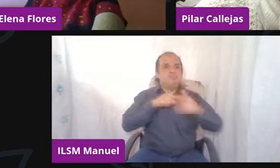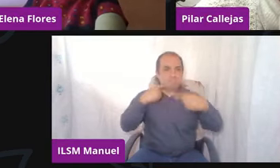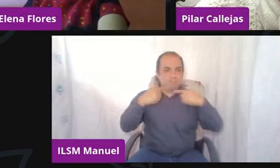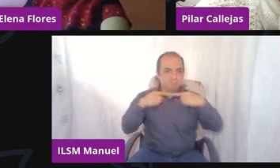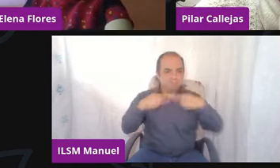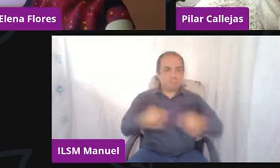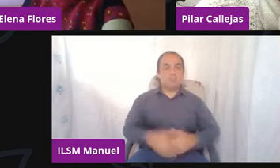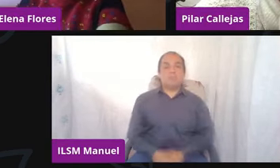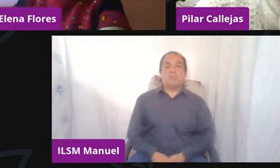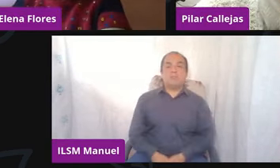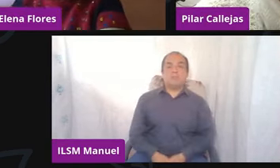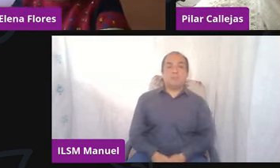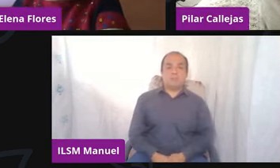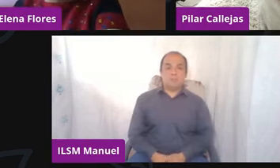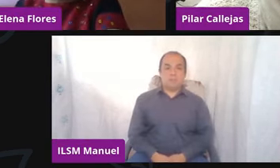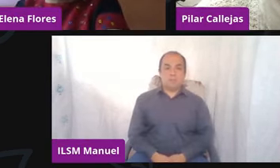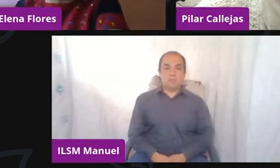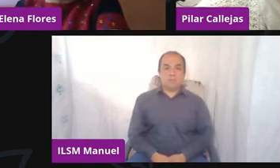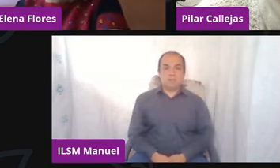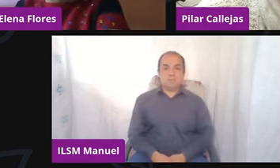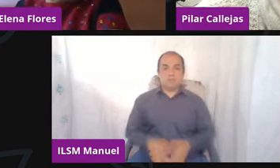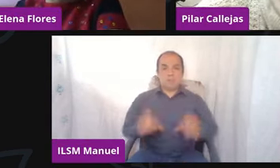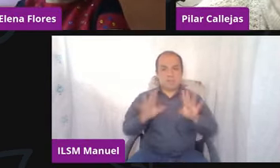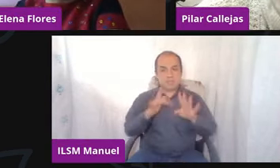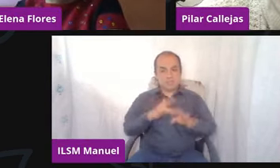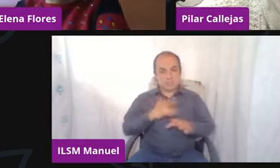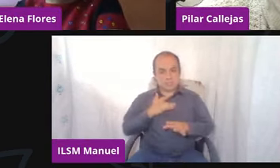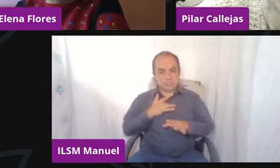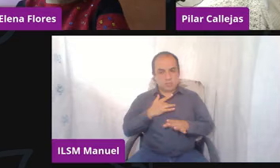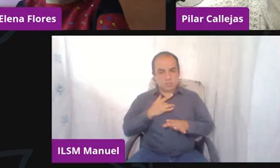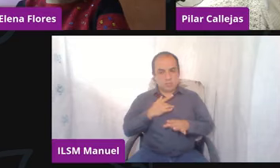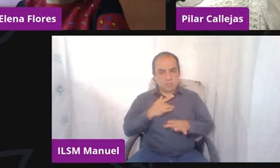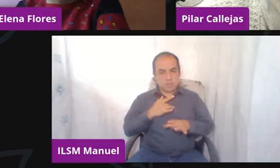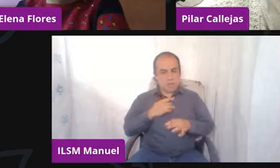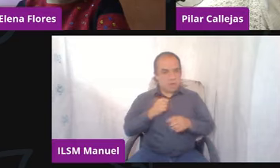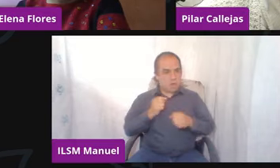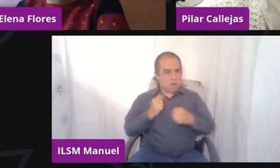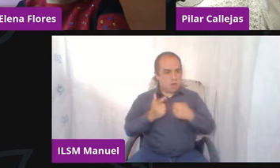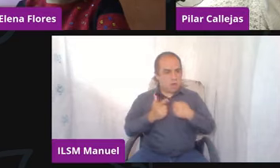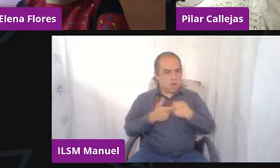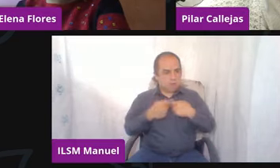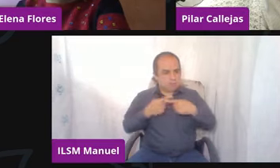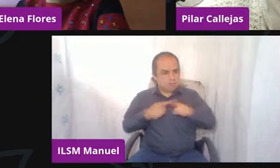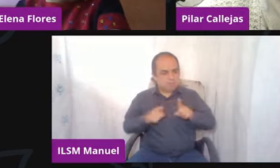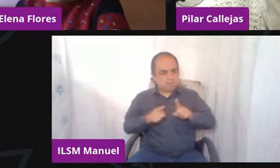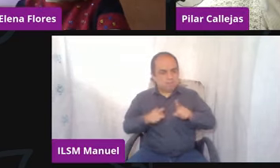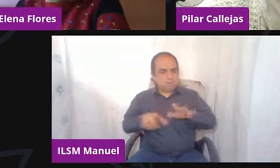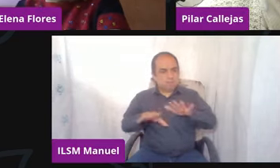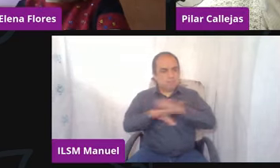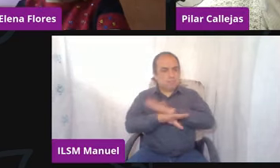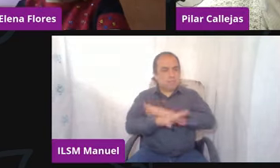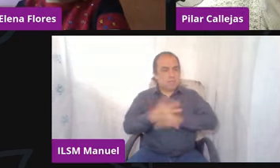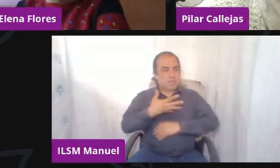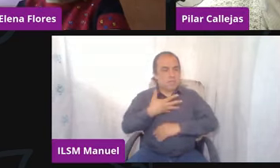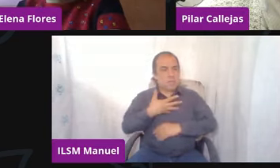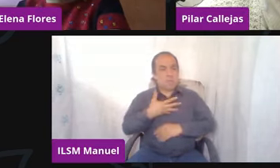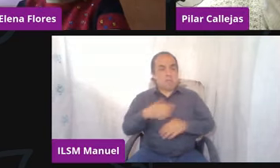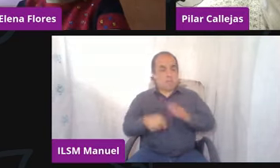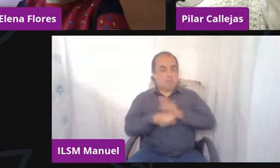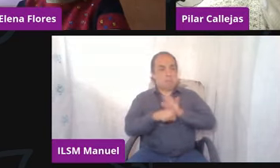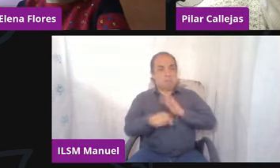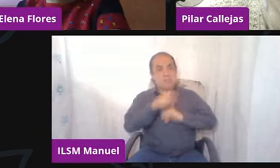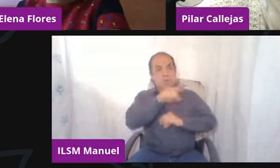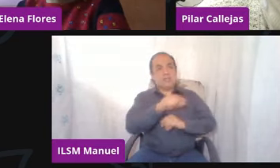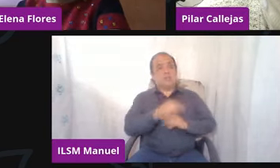Cuando vemos que algo está pasando y no solamente por ejemplo ahorita en situación de pandemia, cuando vemos que algo está pasando con un chavo, ¿no?